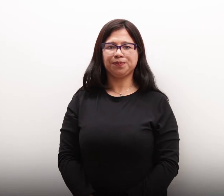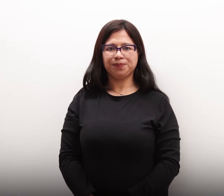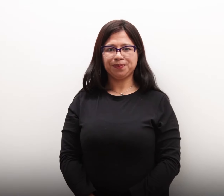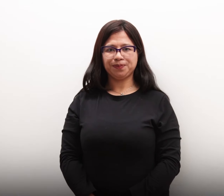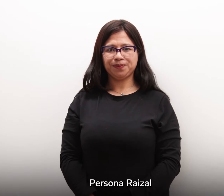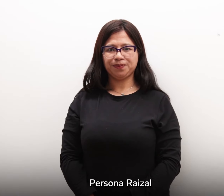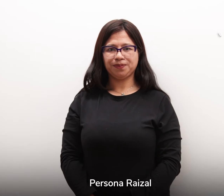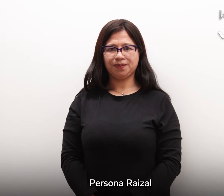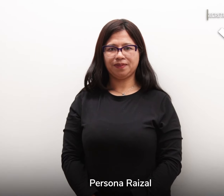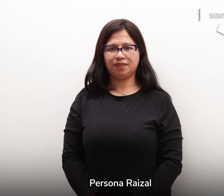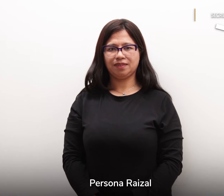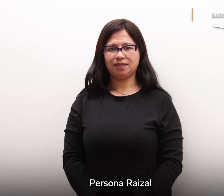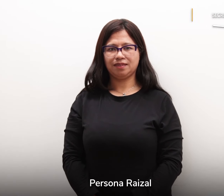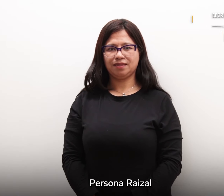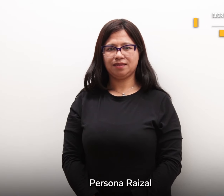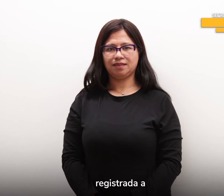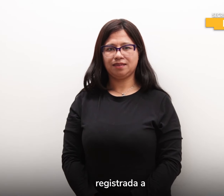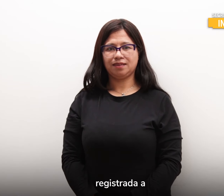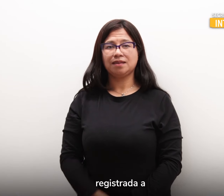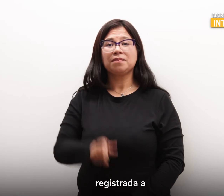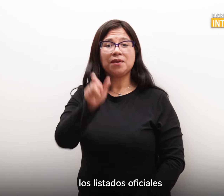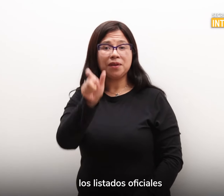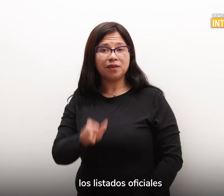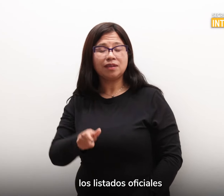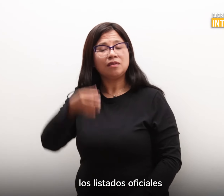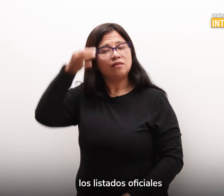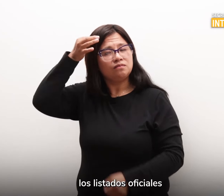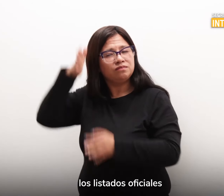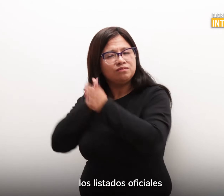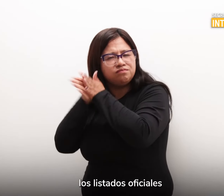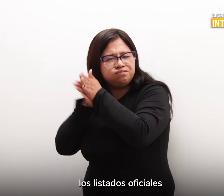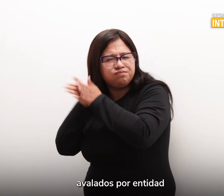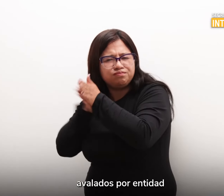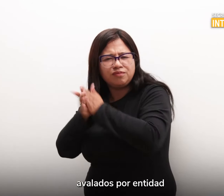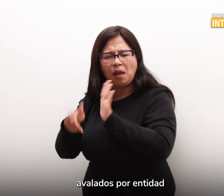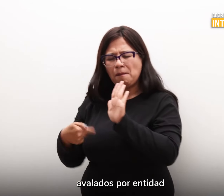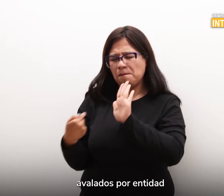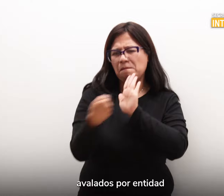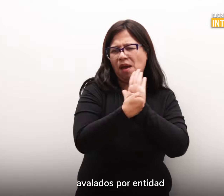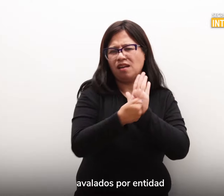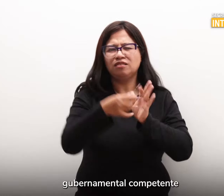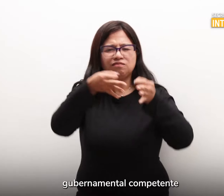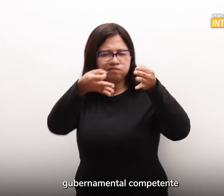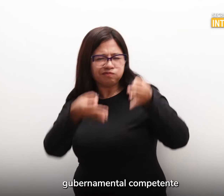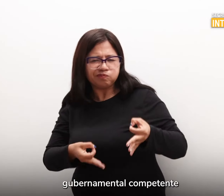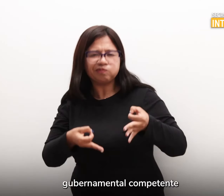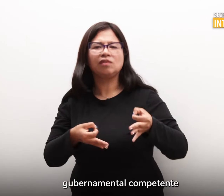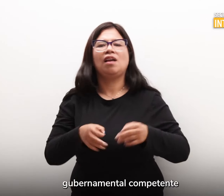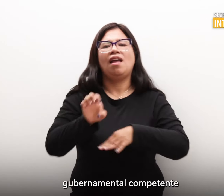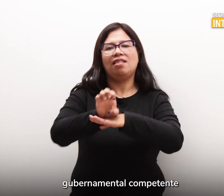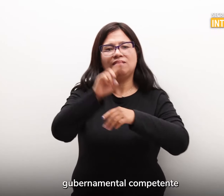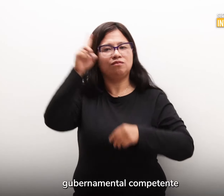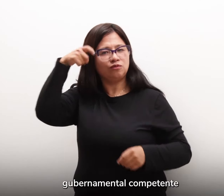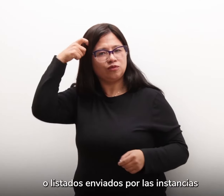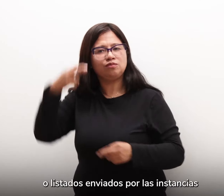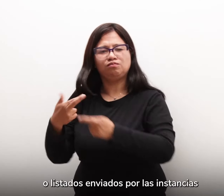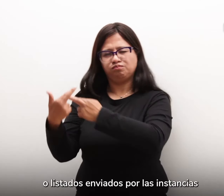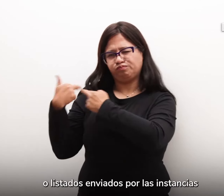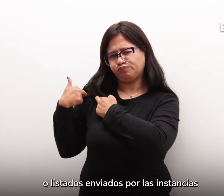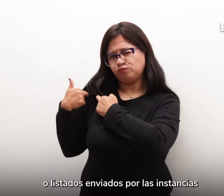Persona reizal registrada en los listados oficiales avalados por la entidad gubernamental competente o listados